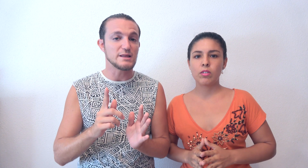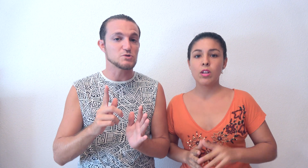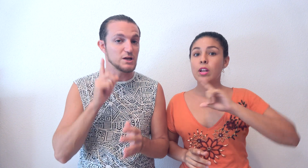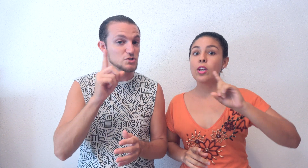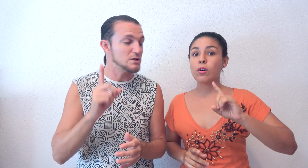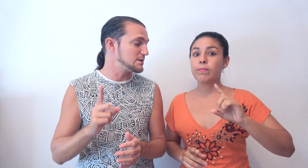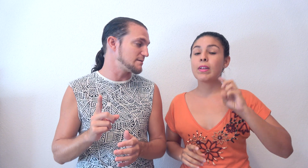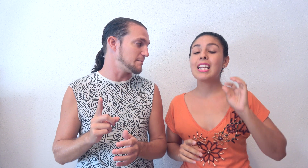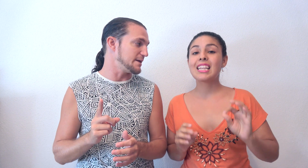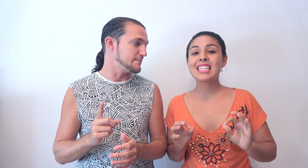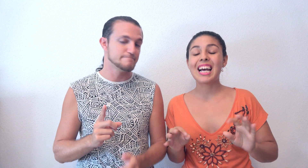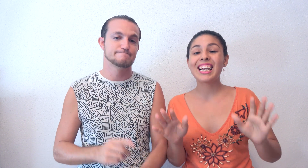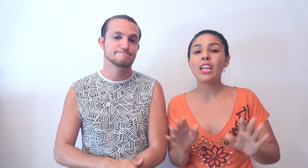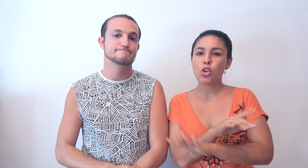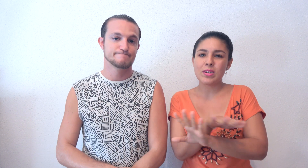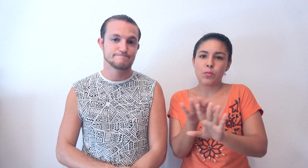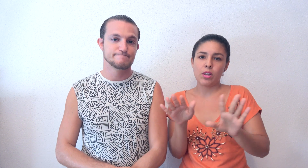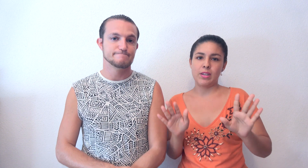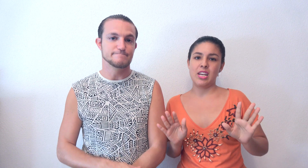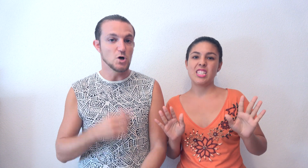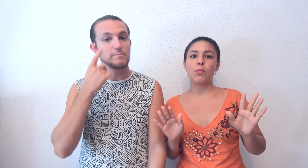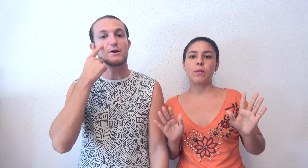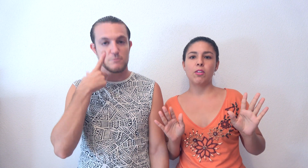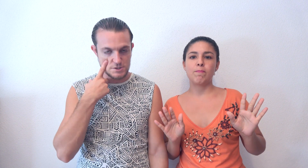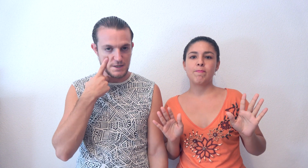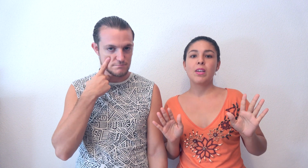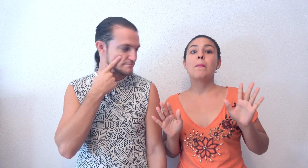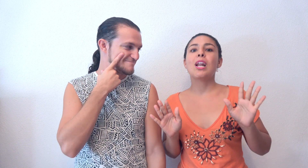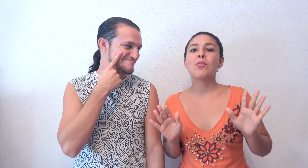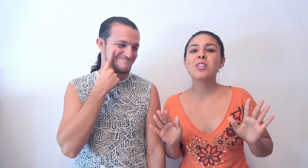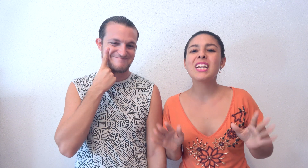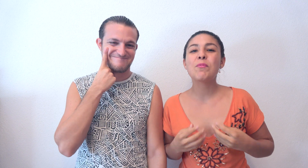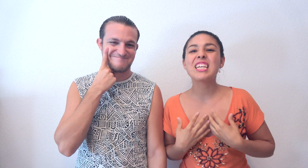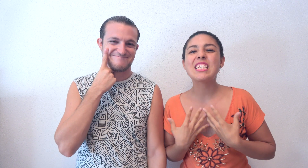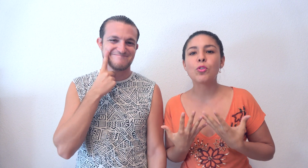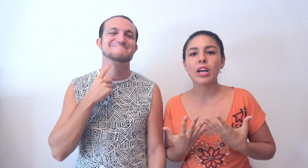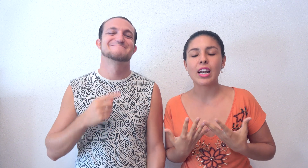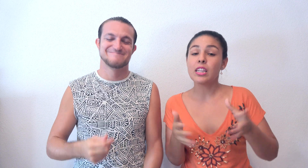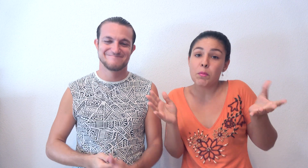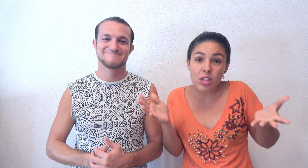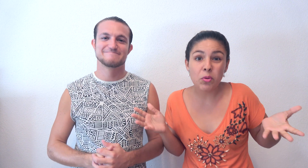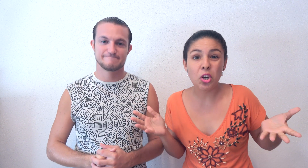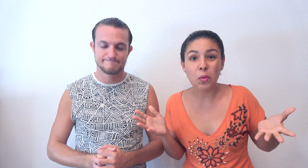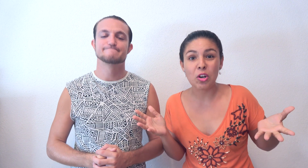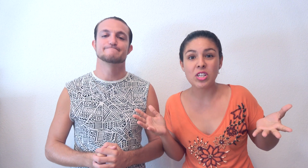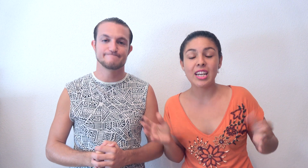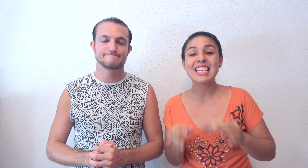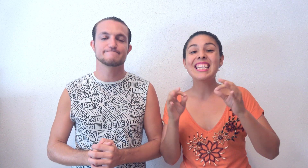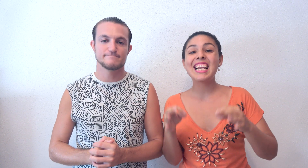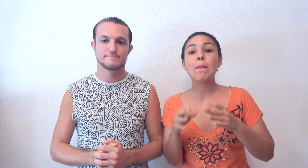quedamos ahí, nos queda una tercera. La tercera. Aquí no os vais a poder bañar. No, pero la podéis ver. Pero la podéis ver y podéis disfrutarla. Y también podéis poneros morenos si queréis. Y es la